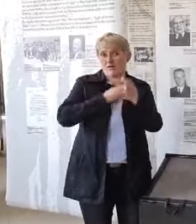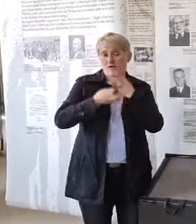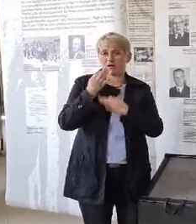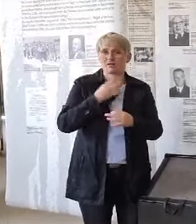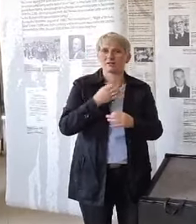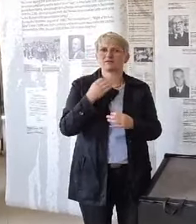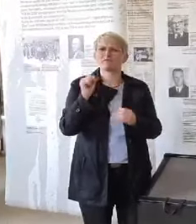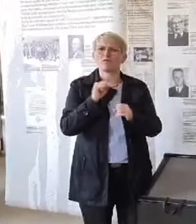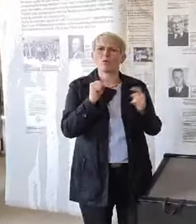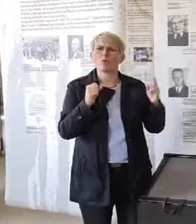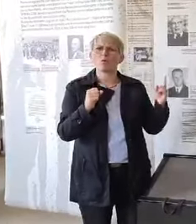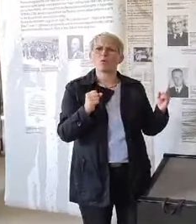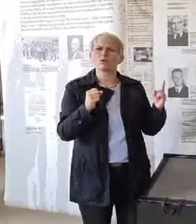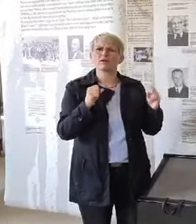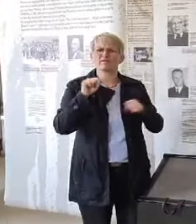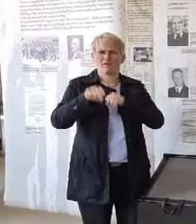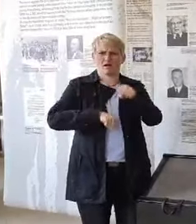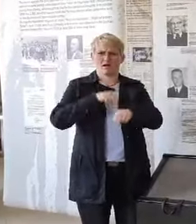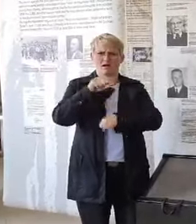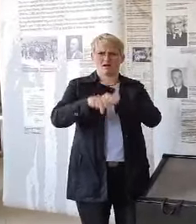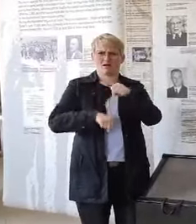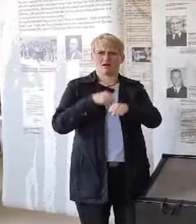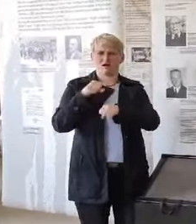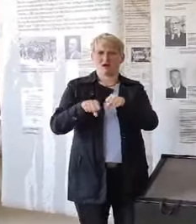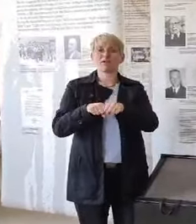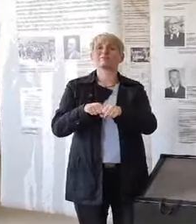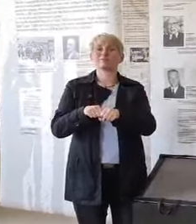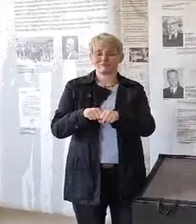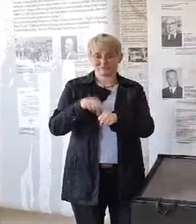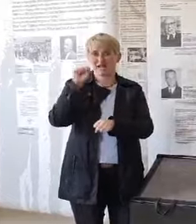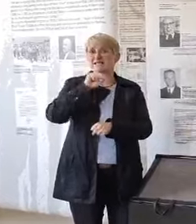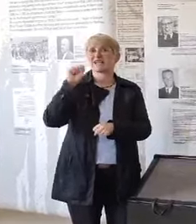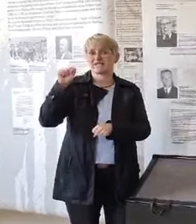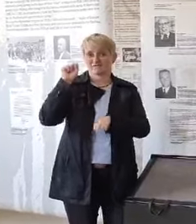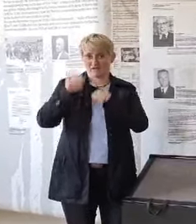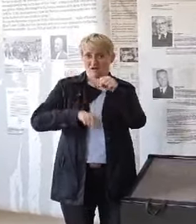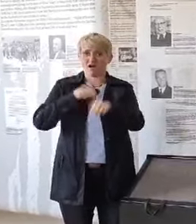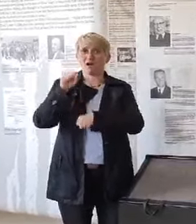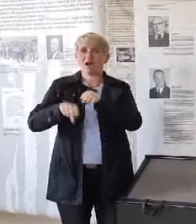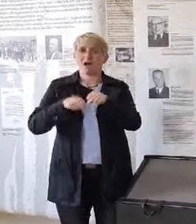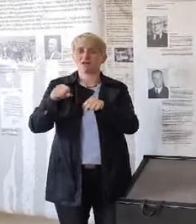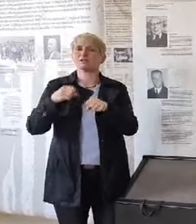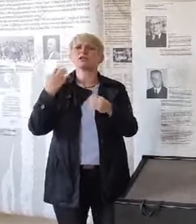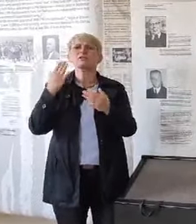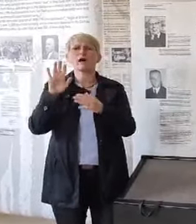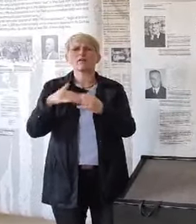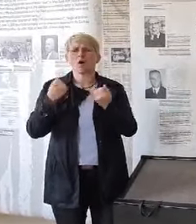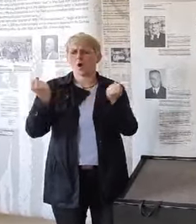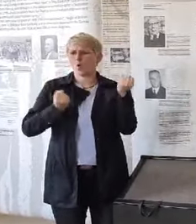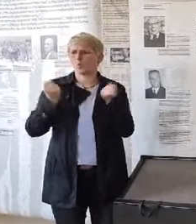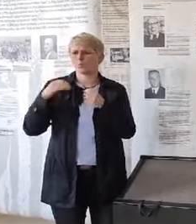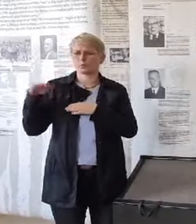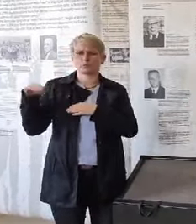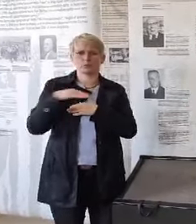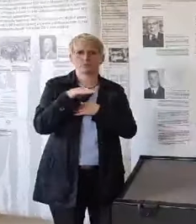hier mit einem Fahrrad? Die SS durfte mit dem Fahrrad fahren, durfte auch das Auto zum Beispiel benutzen. Die Inhaftierten